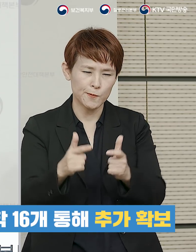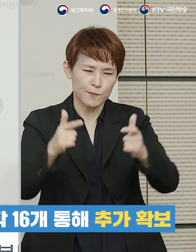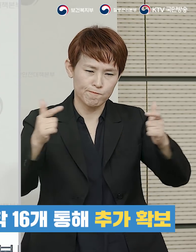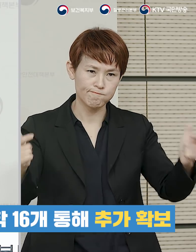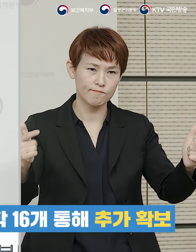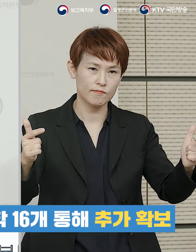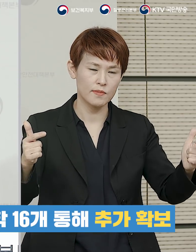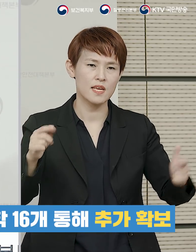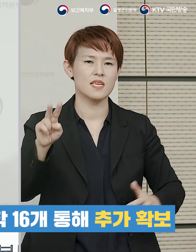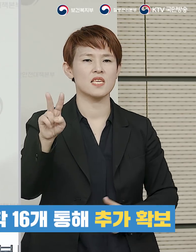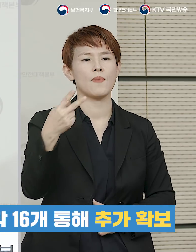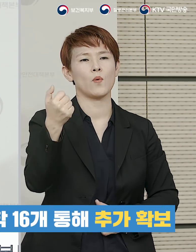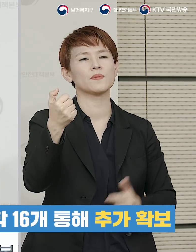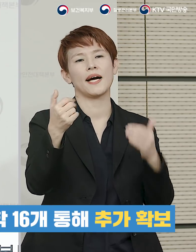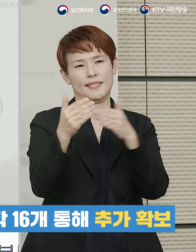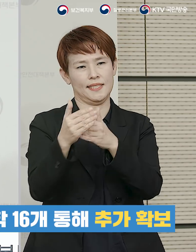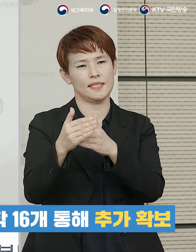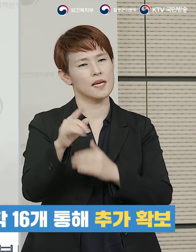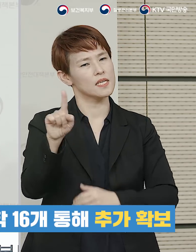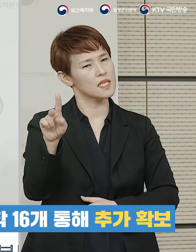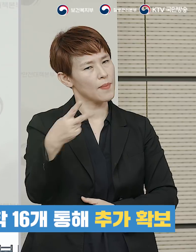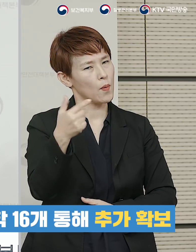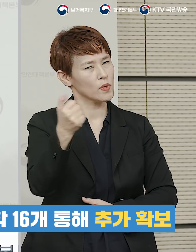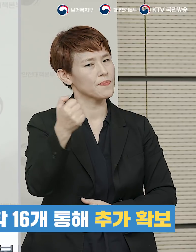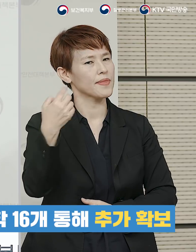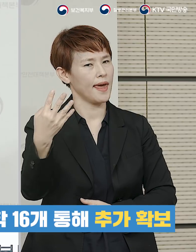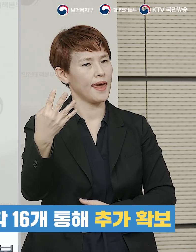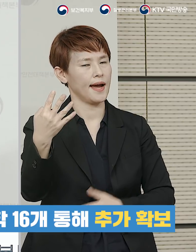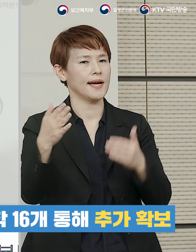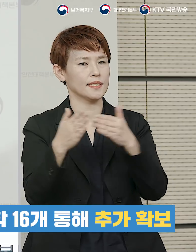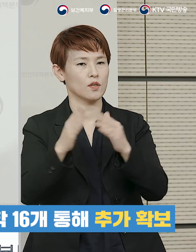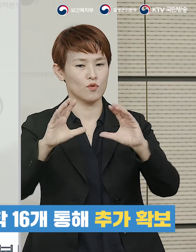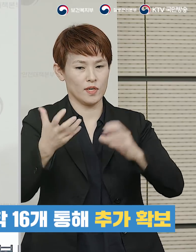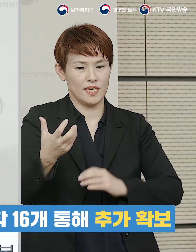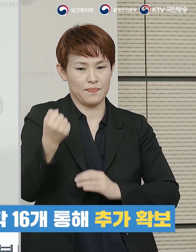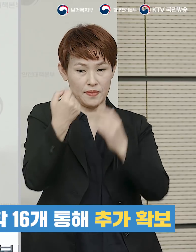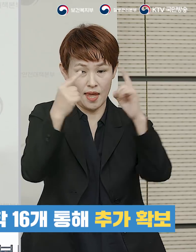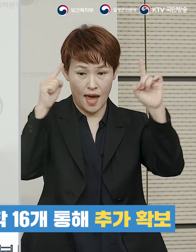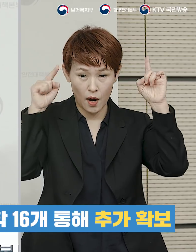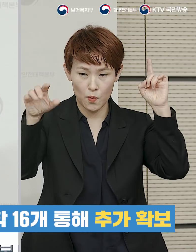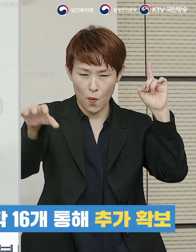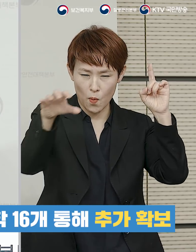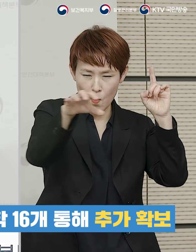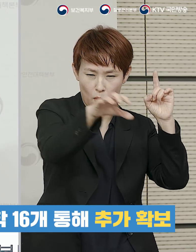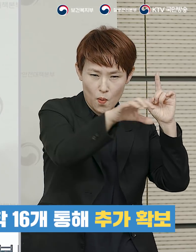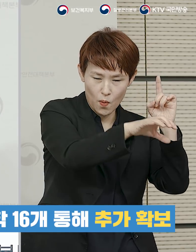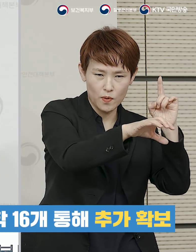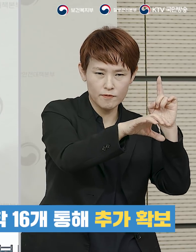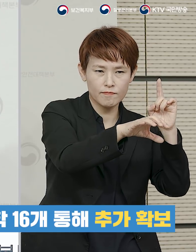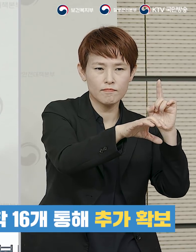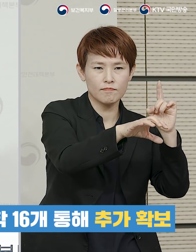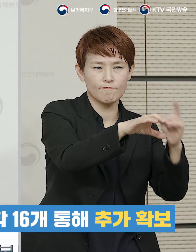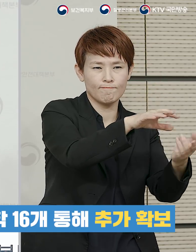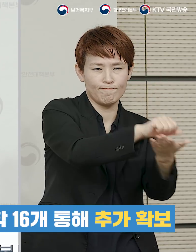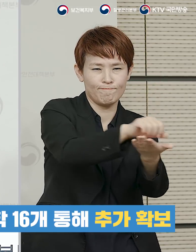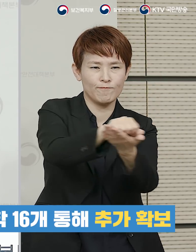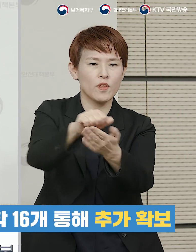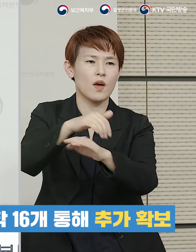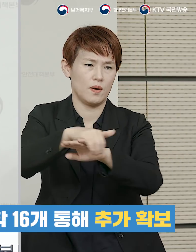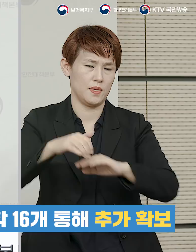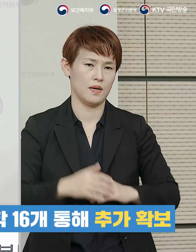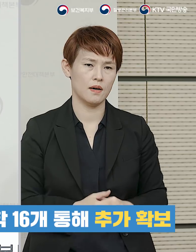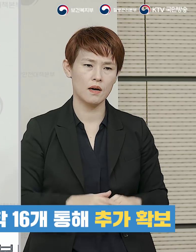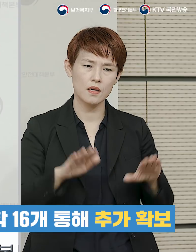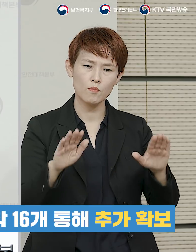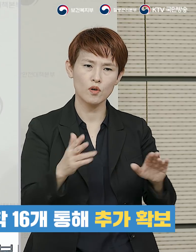말까지는 저희가 한 이것을 추가적으로 250, 한 4개 정도를 국립대학의 16개를 통해서